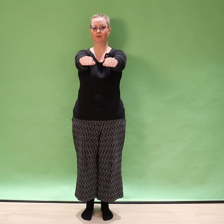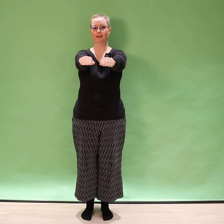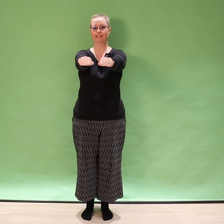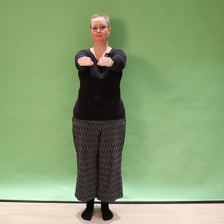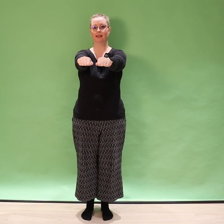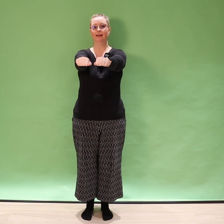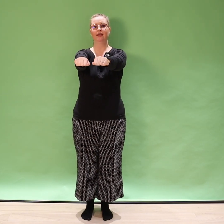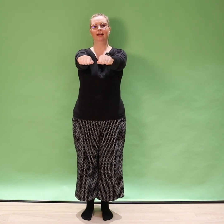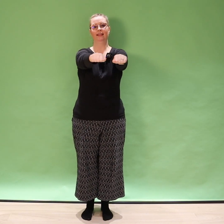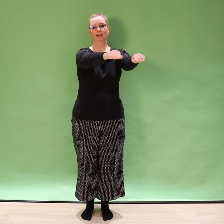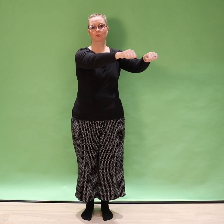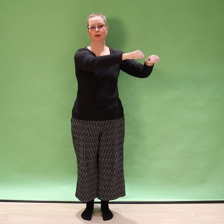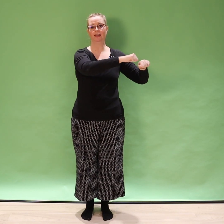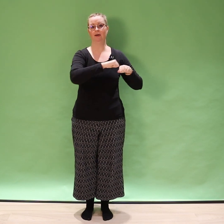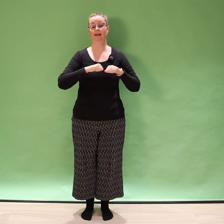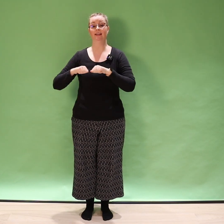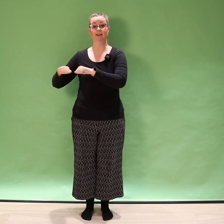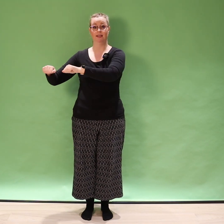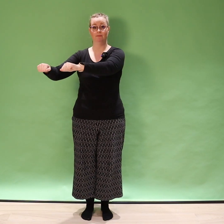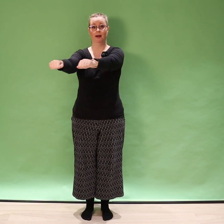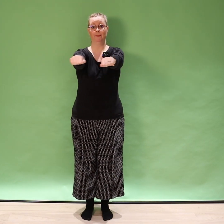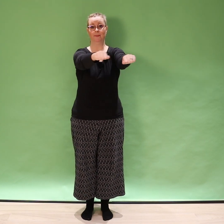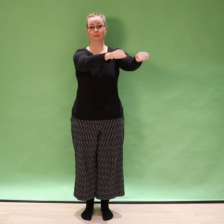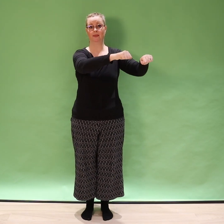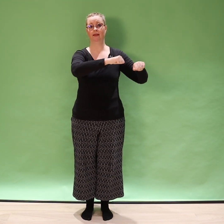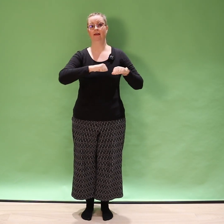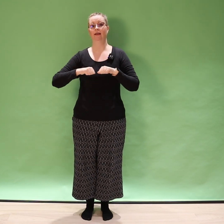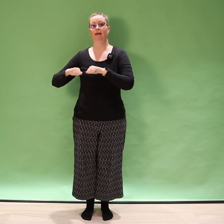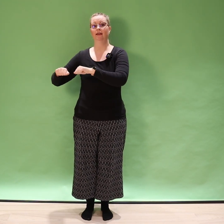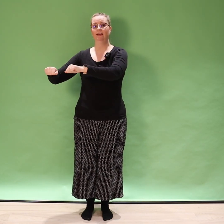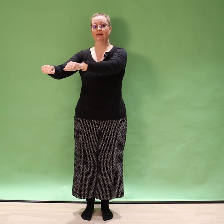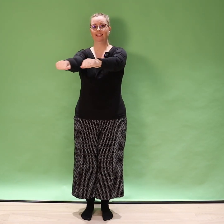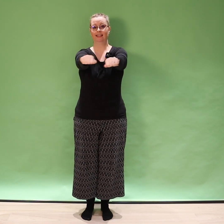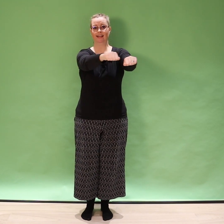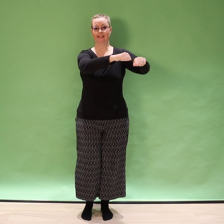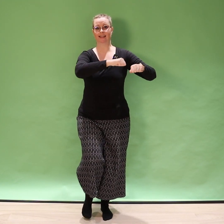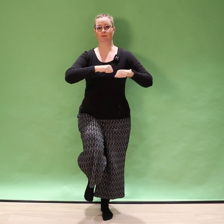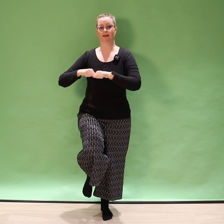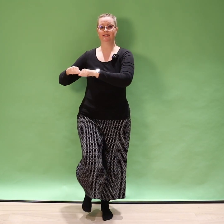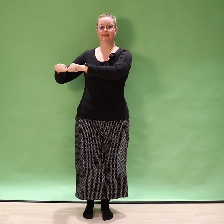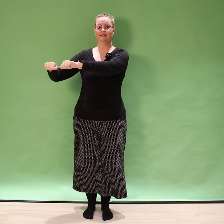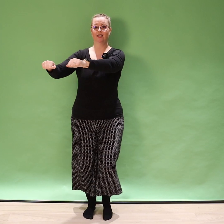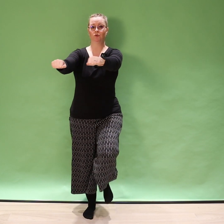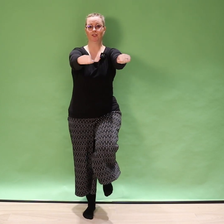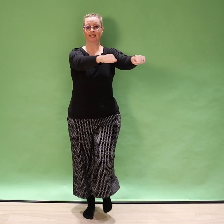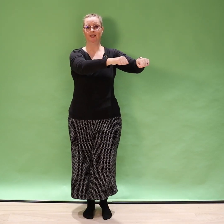nyrkissä ja lähdetään pyörittämään niitä vasemmalle. Ja sitten lisätään marssiaskellus siihen.